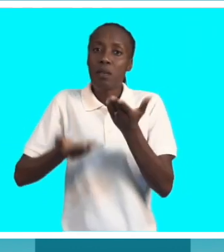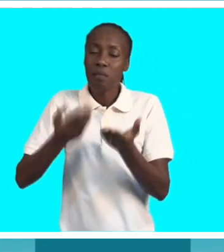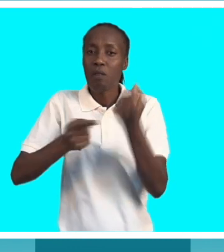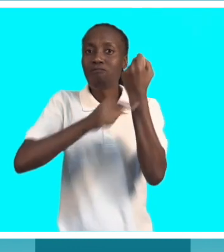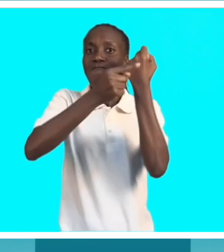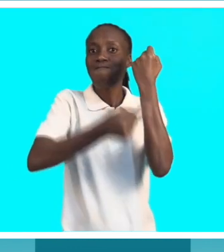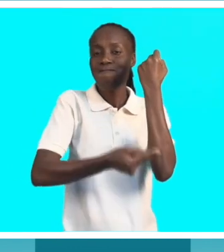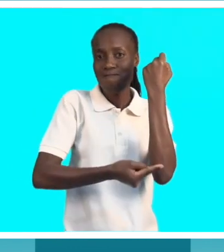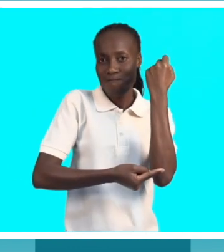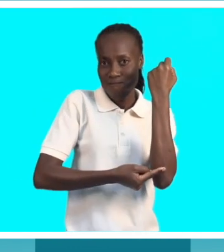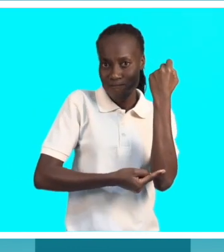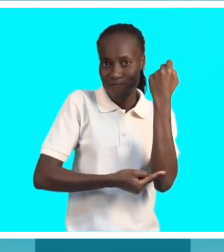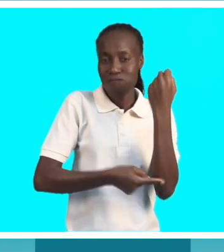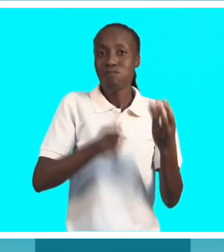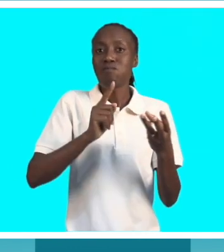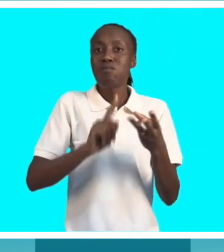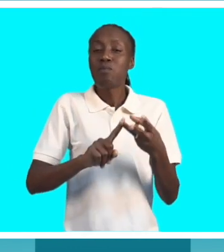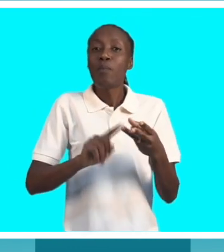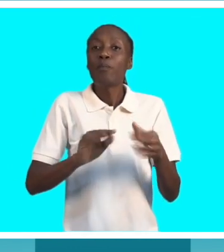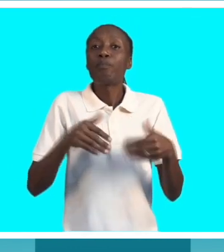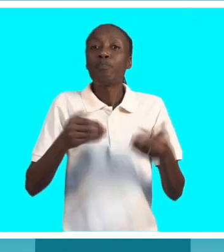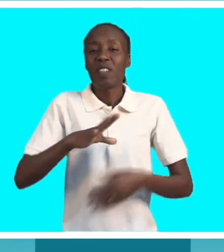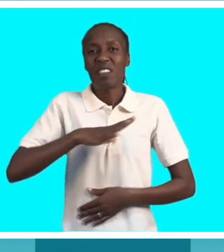multiparidade, isto é, número de gravidez. De